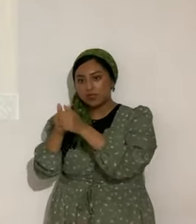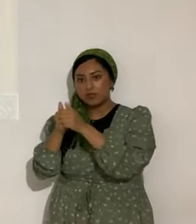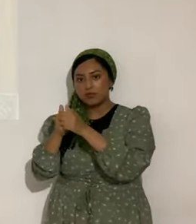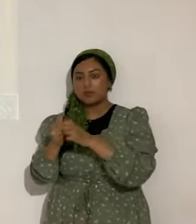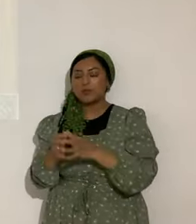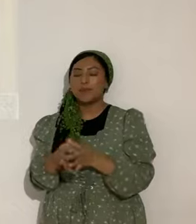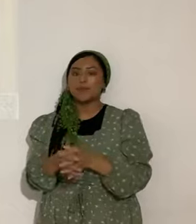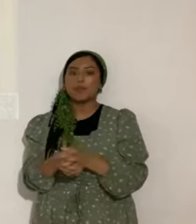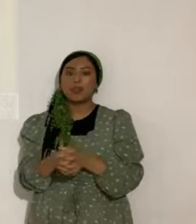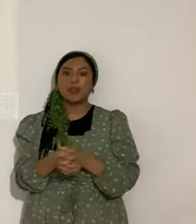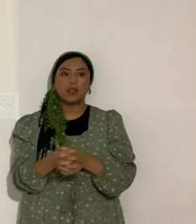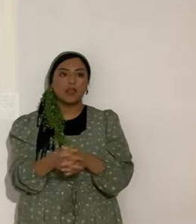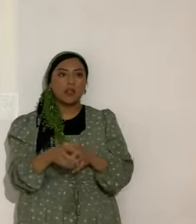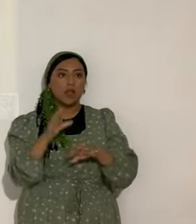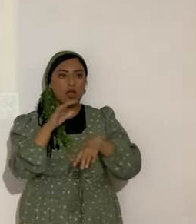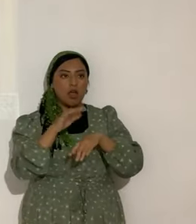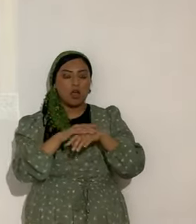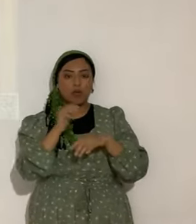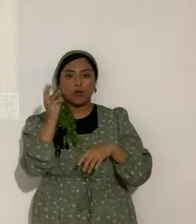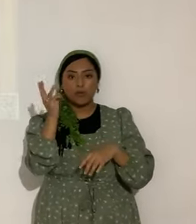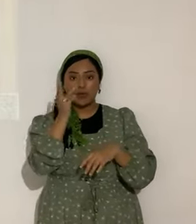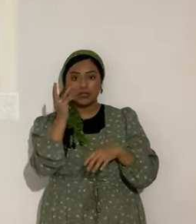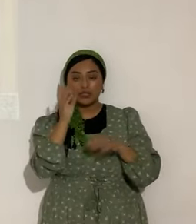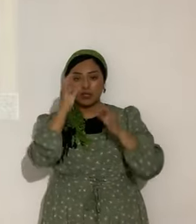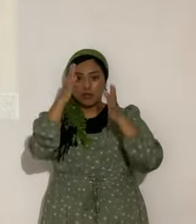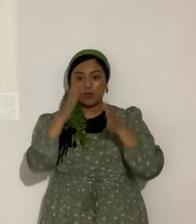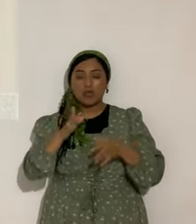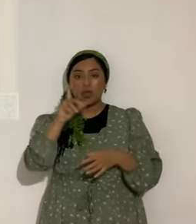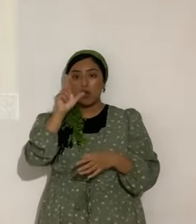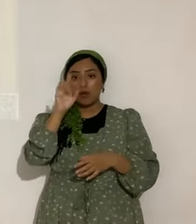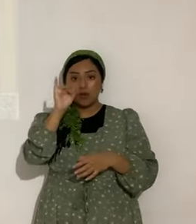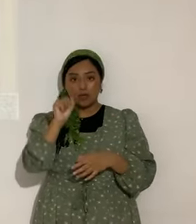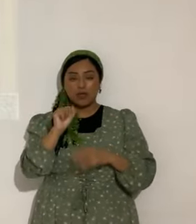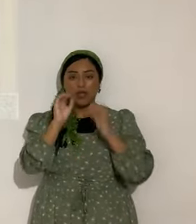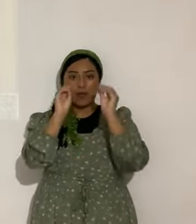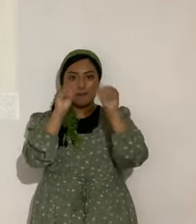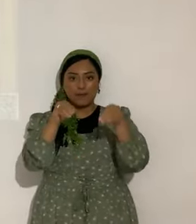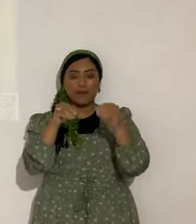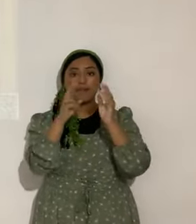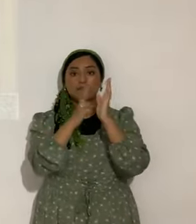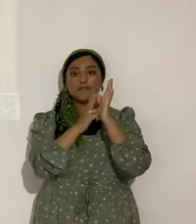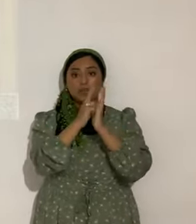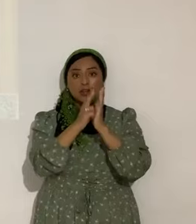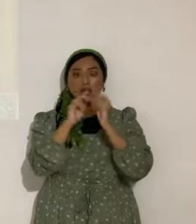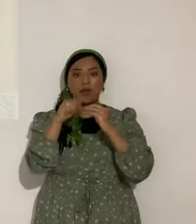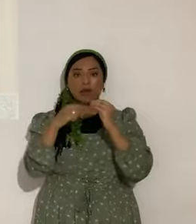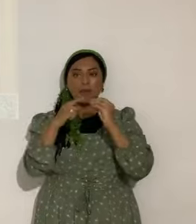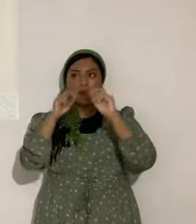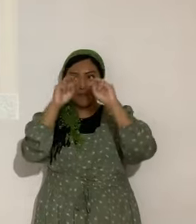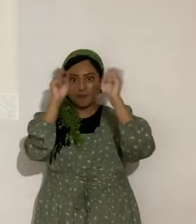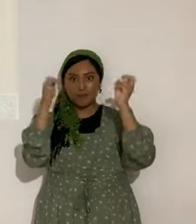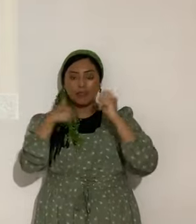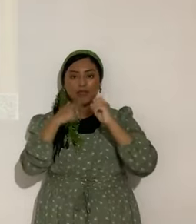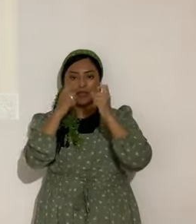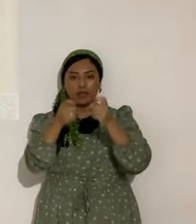El día miércoles. El Nuestro amado Rubén Luis les puso un video. De una enseñanza que di. Oración persistente.